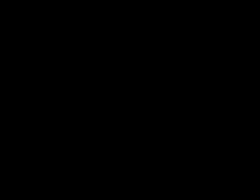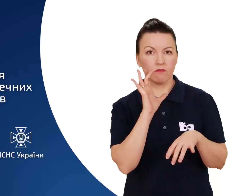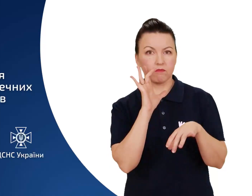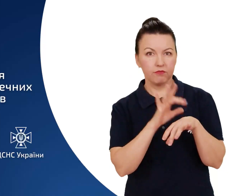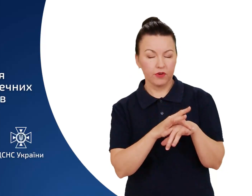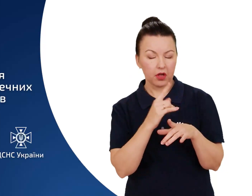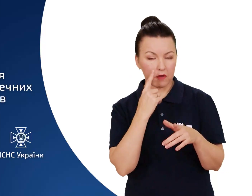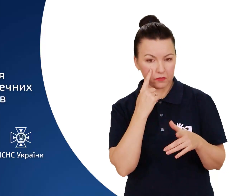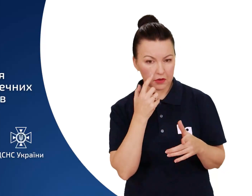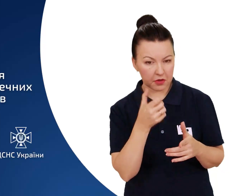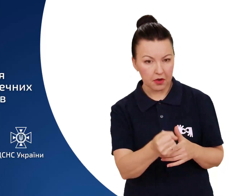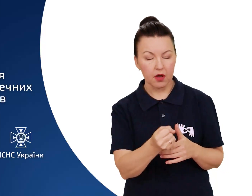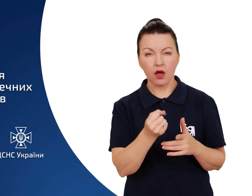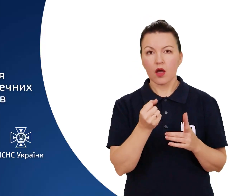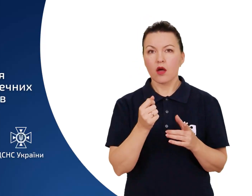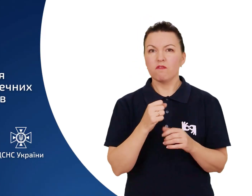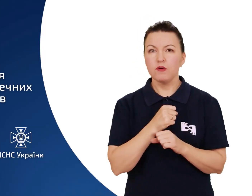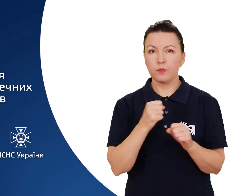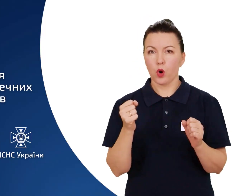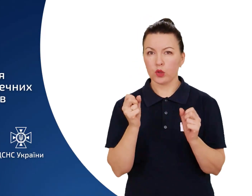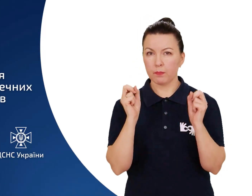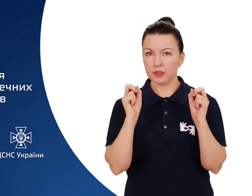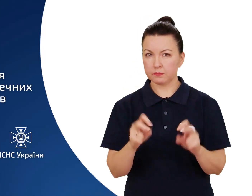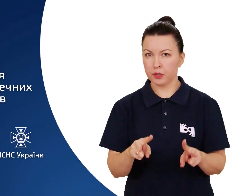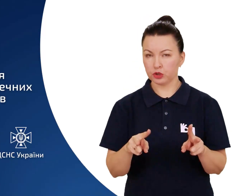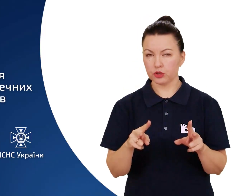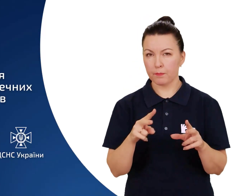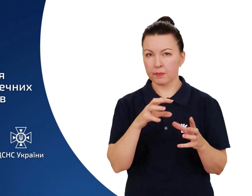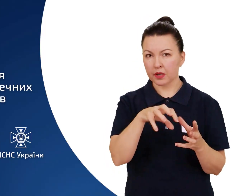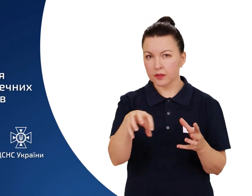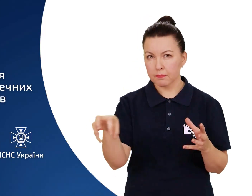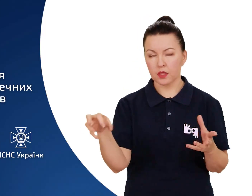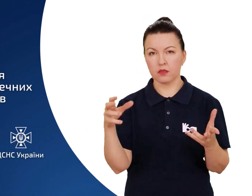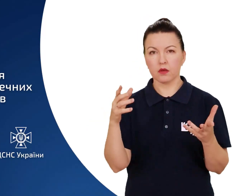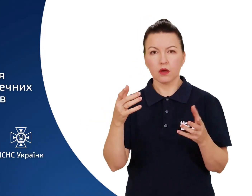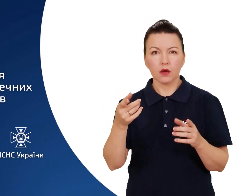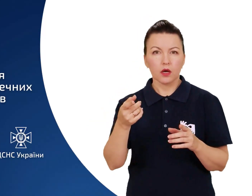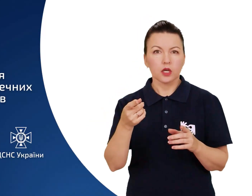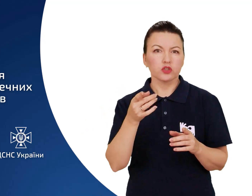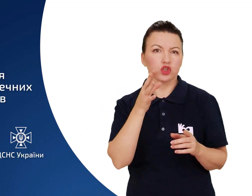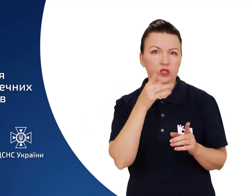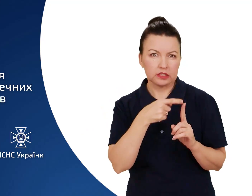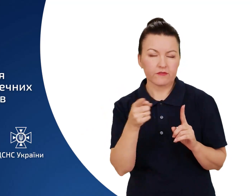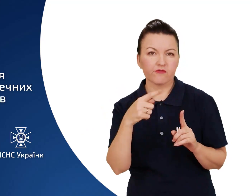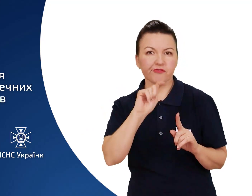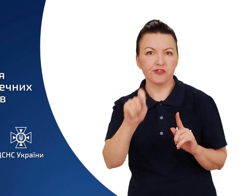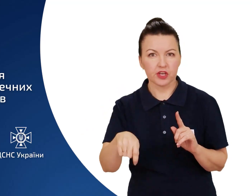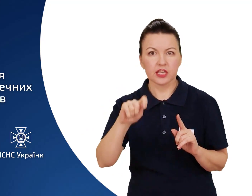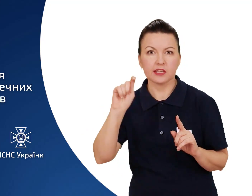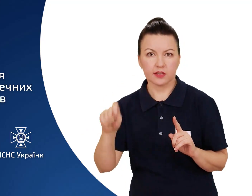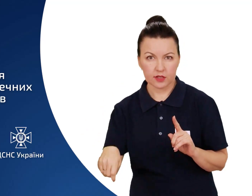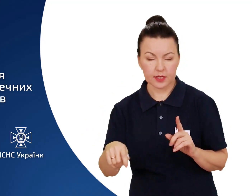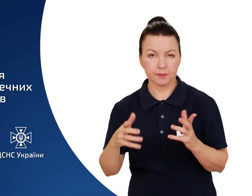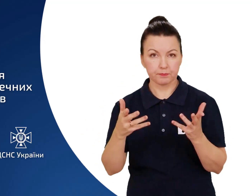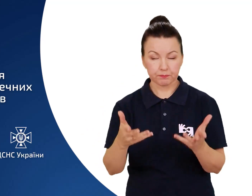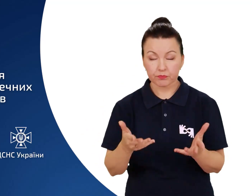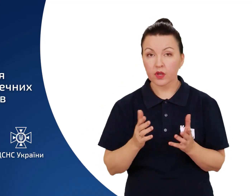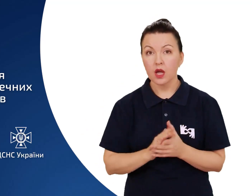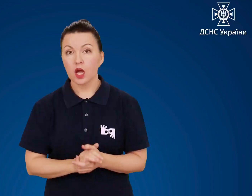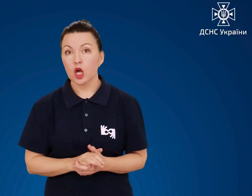Виявлення вибухонебезпечних предметів, боєприпасів, часів, війн. Для того,